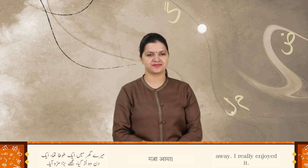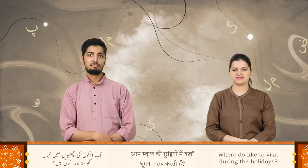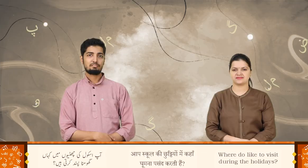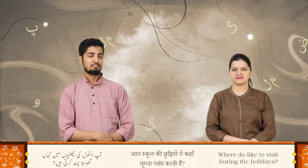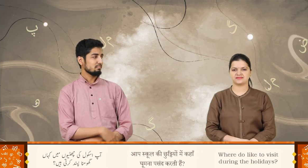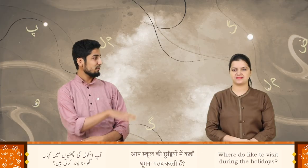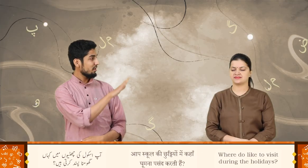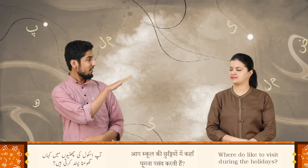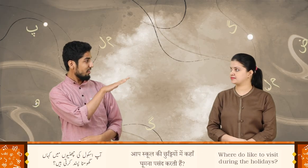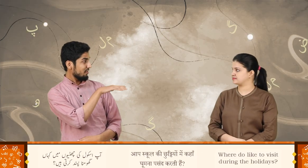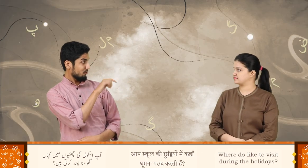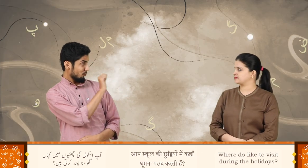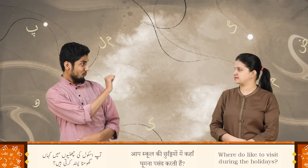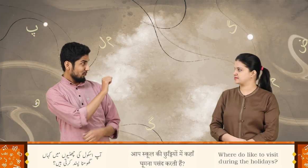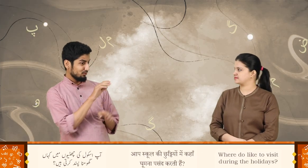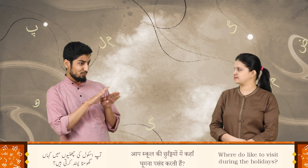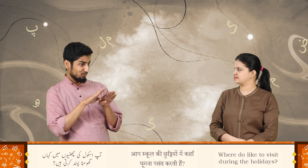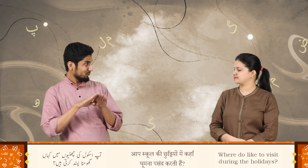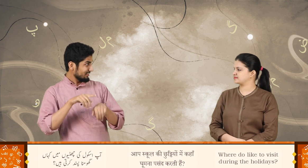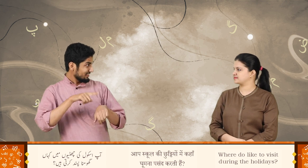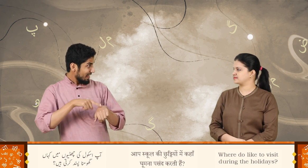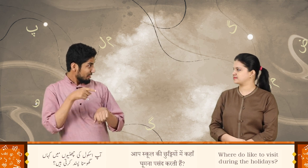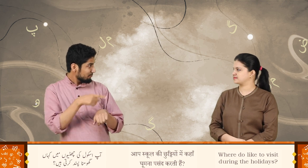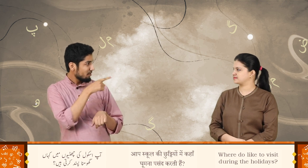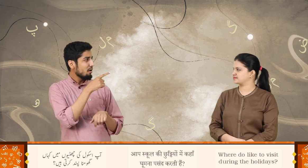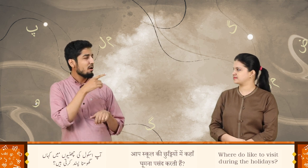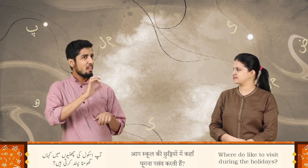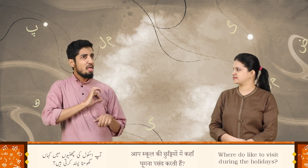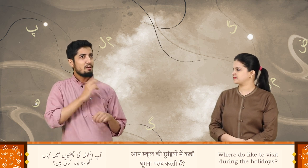آپ اسکول کی چھٹیوں میں کہاں گھومنا پسند کرتی ہیں؟